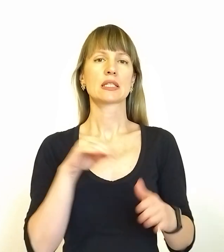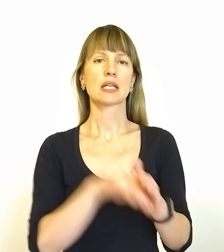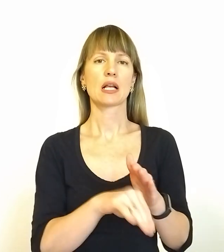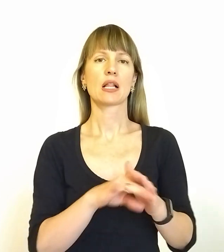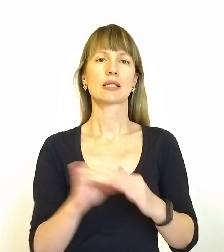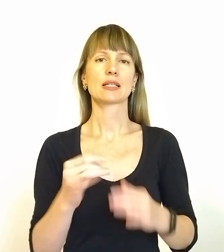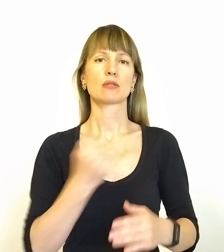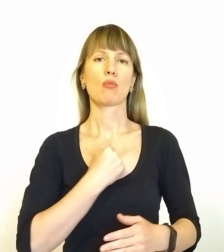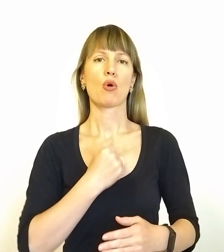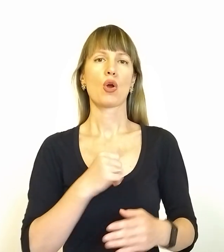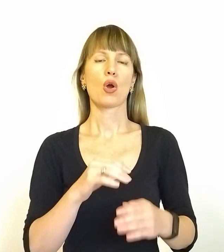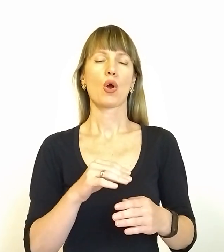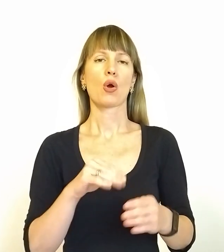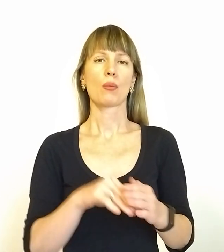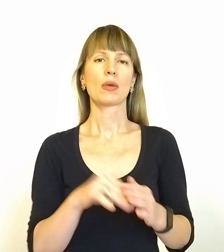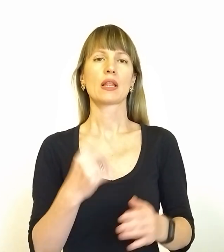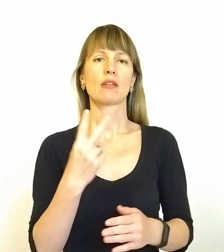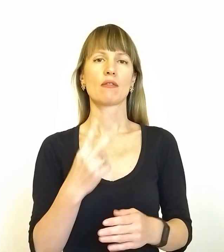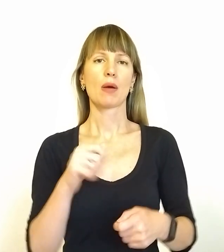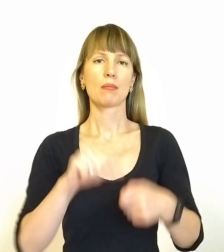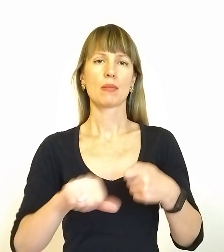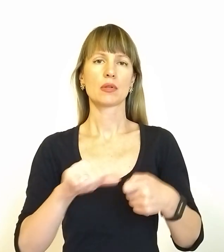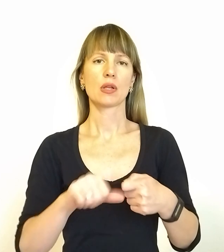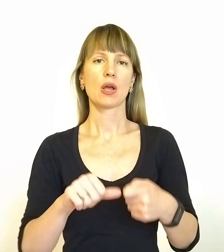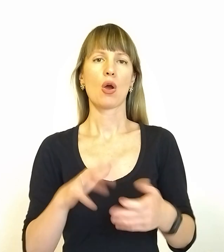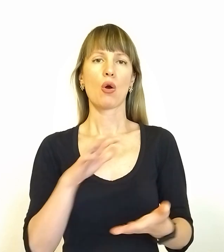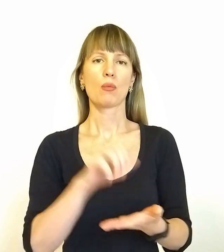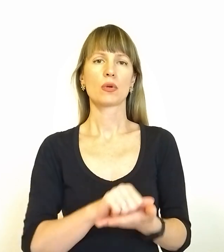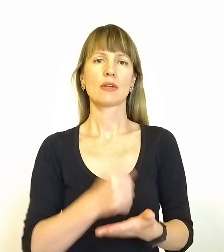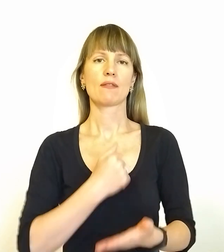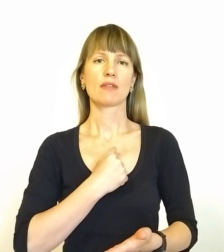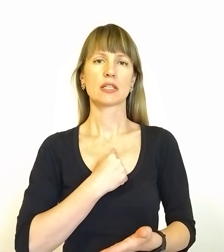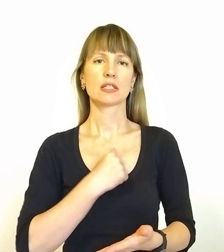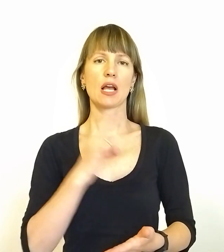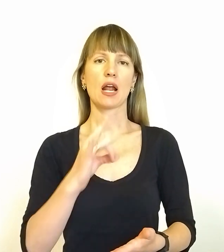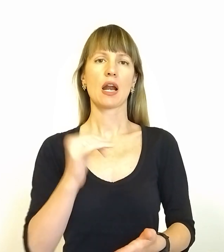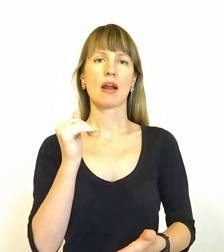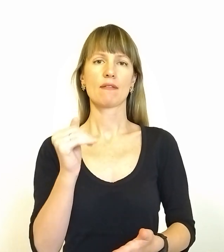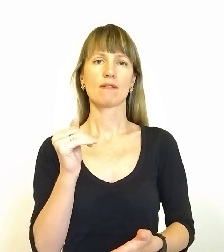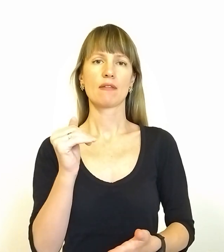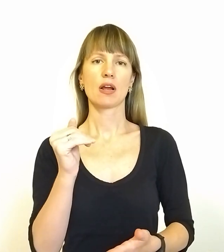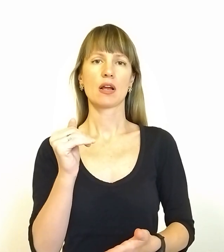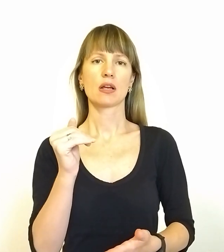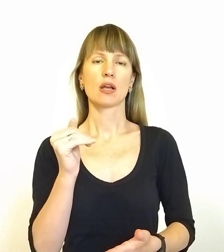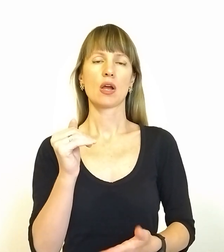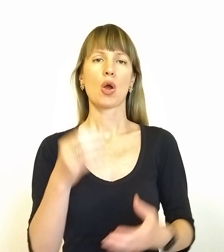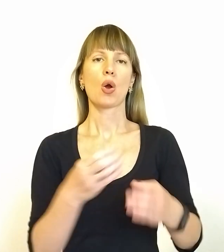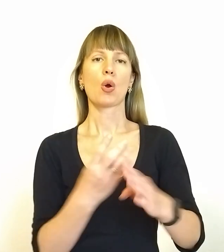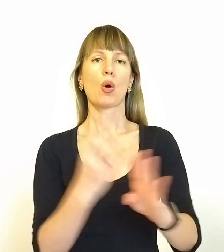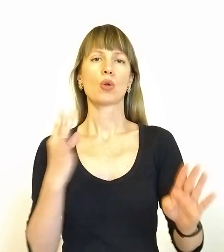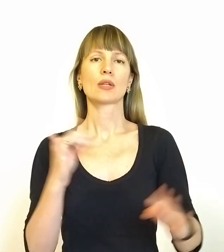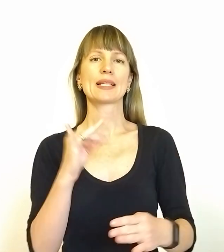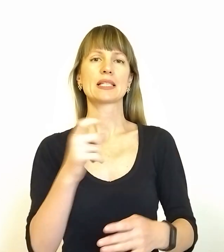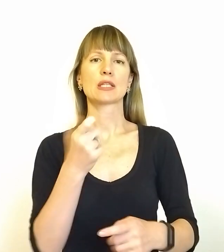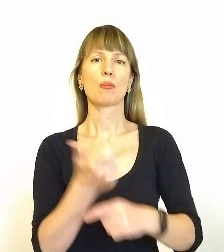боєкомплектом та два паливнозаправника окупаційних військ РФ. Колона із понад 160